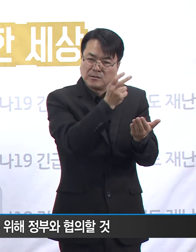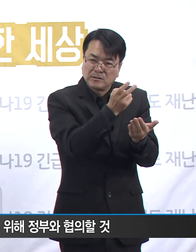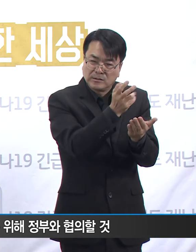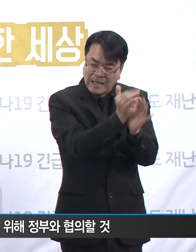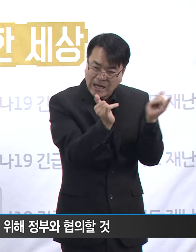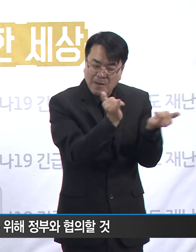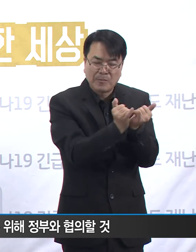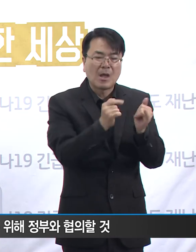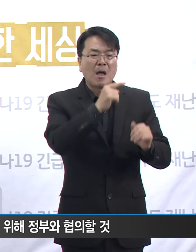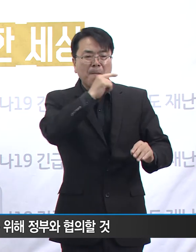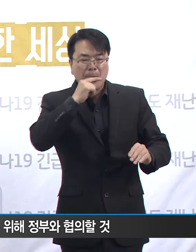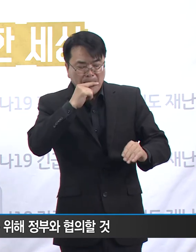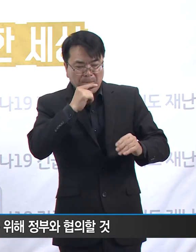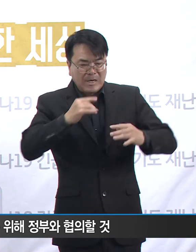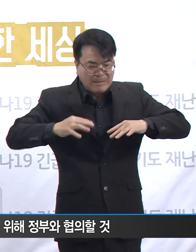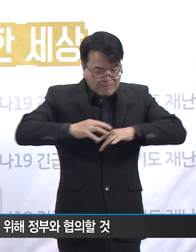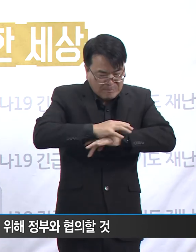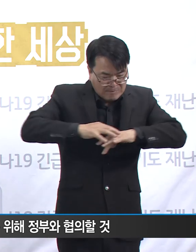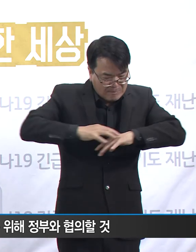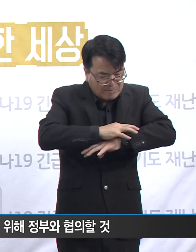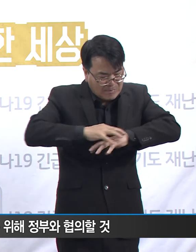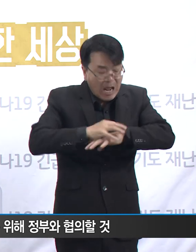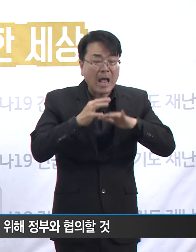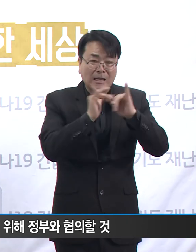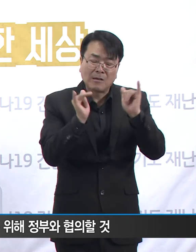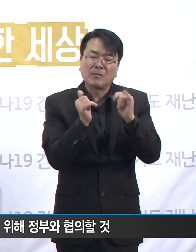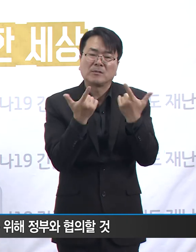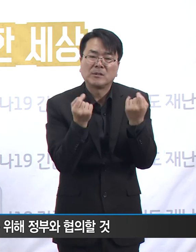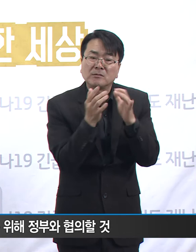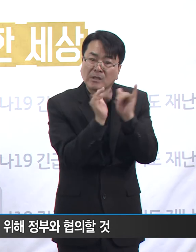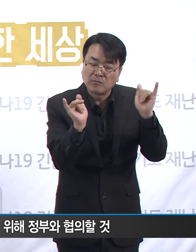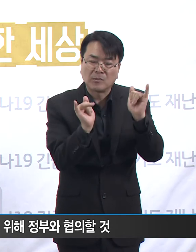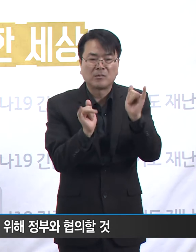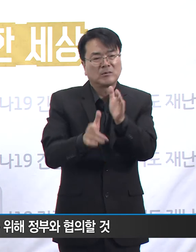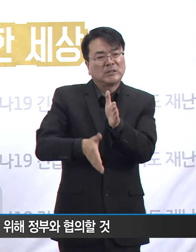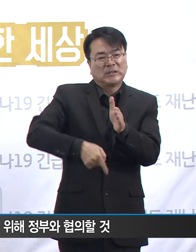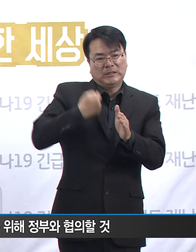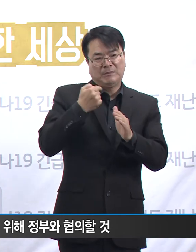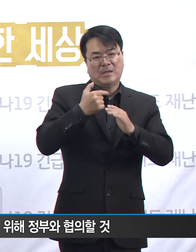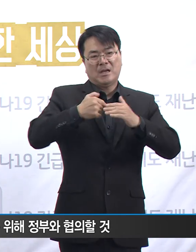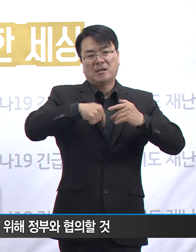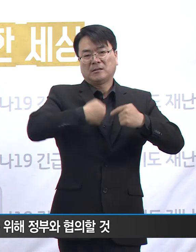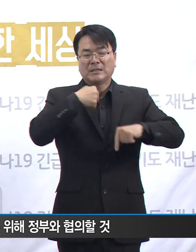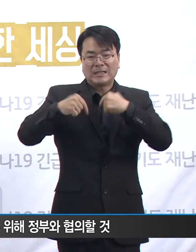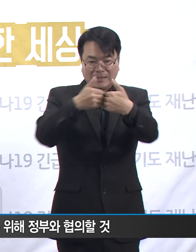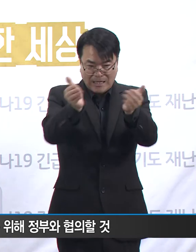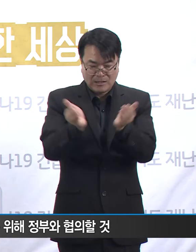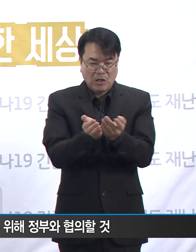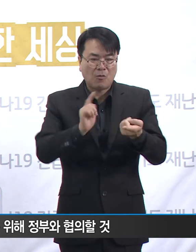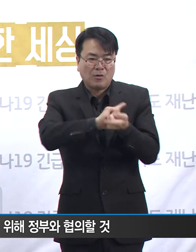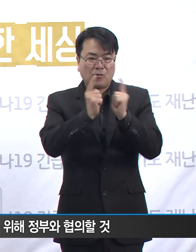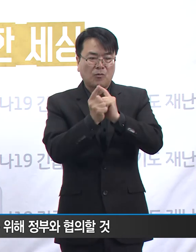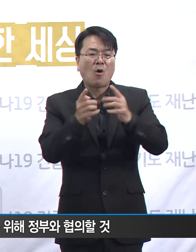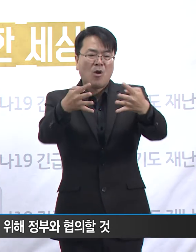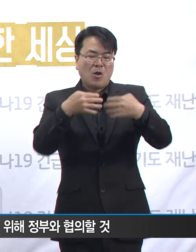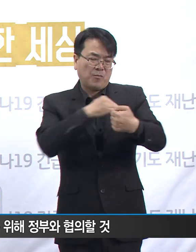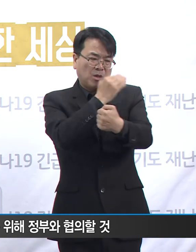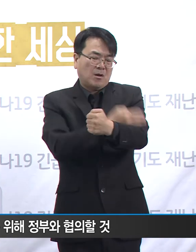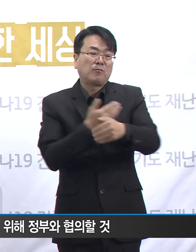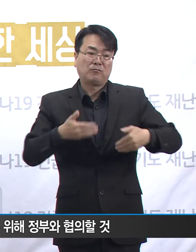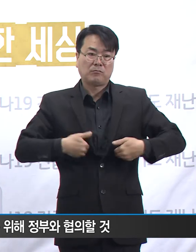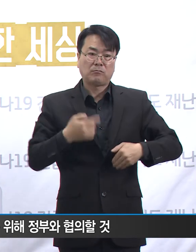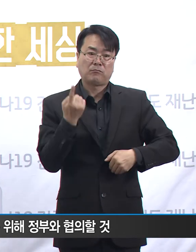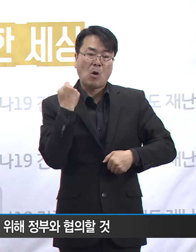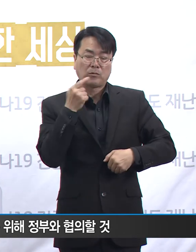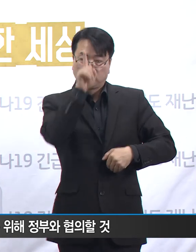특수군의 의료서비스는 정부 그리고 이웃지방자치단체와의 협력이 매우 중요합니다. 어제 정부 발표에서